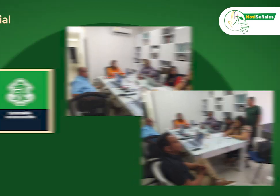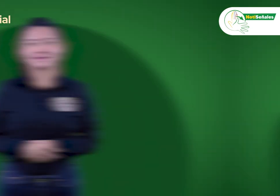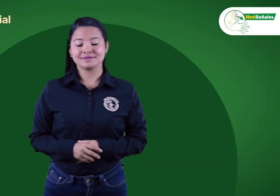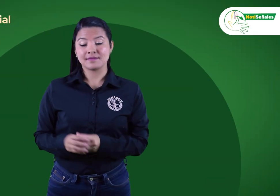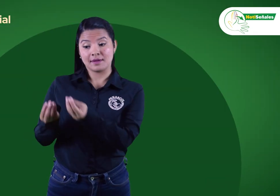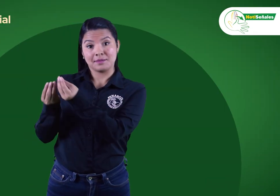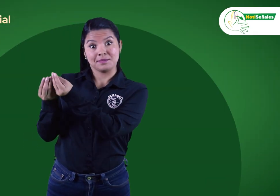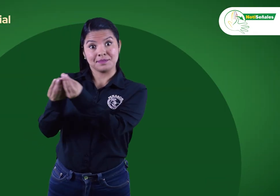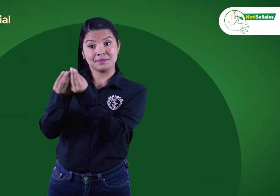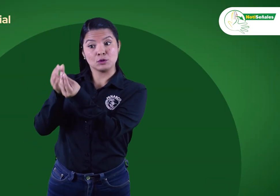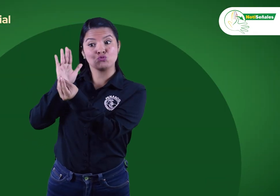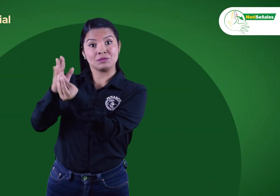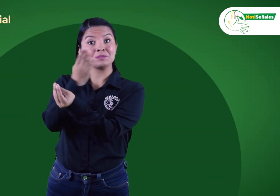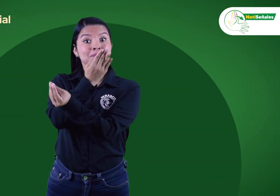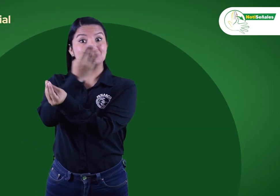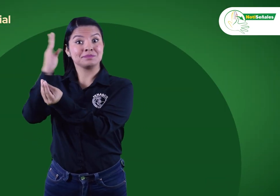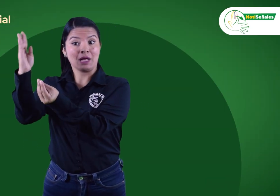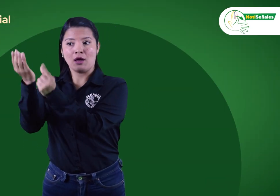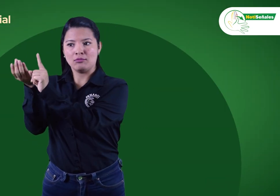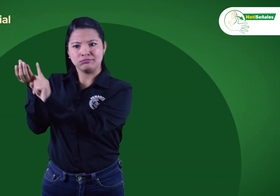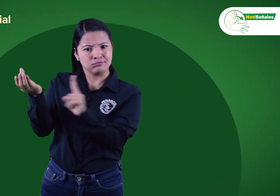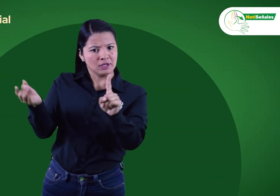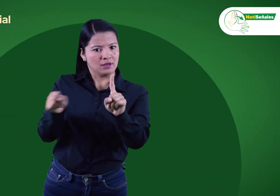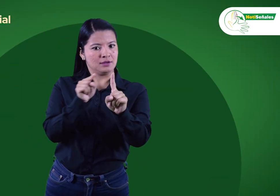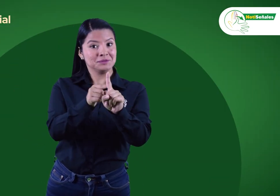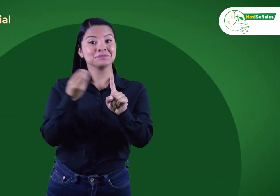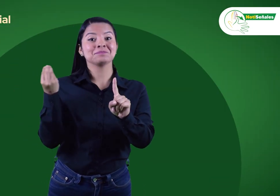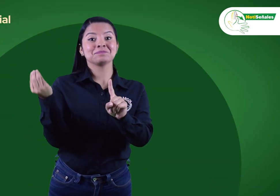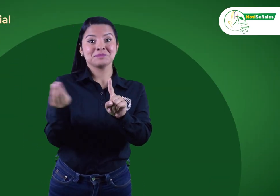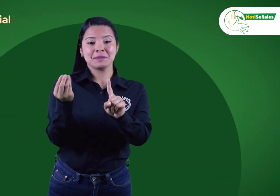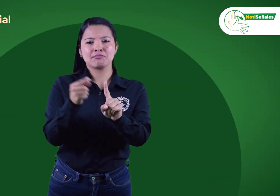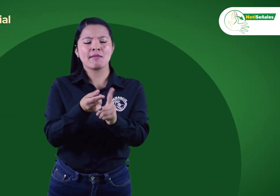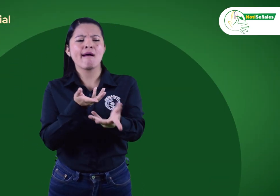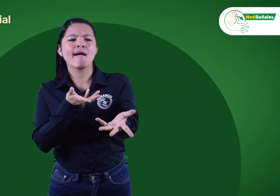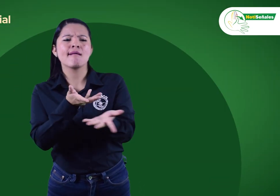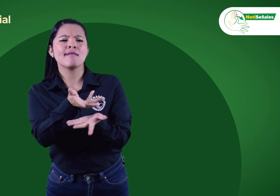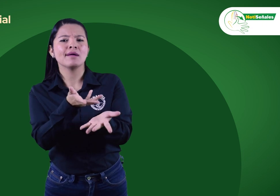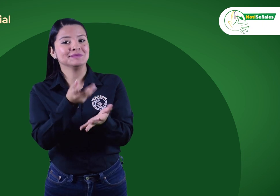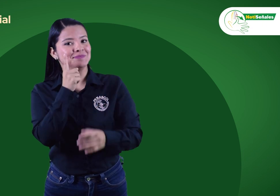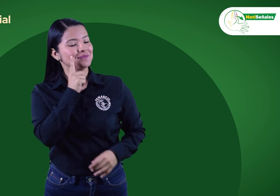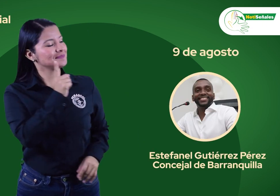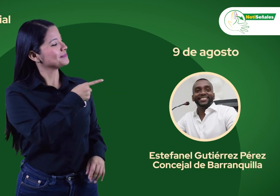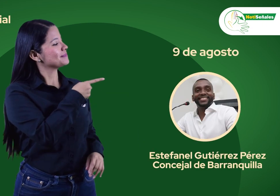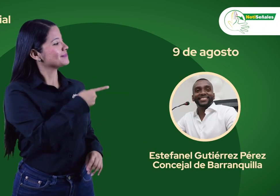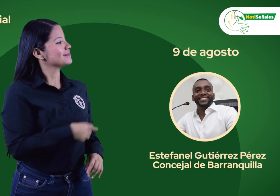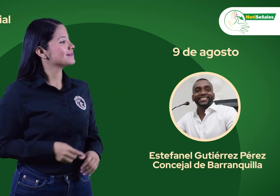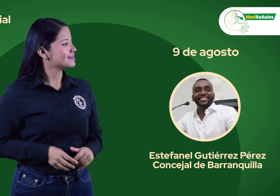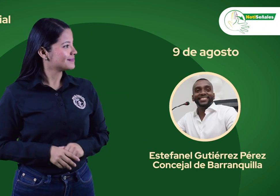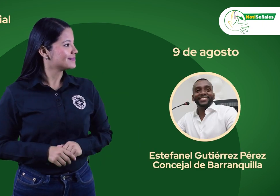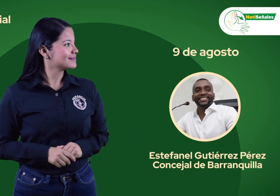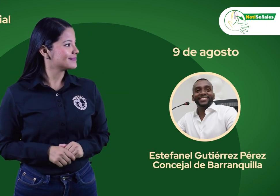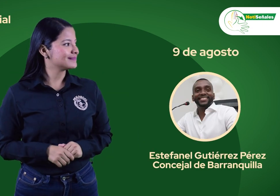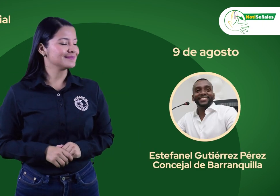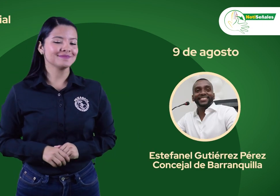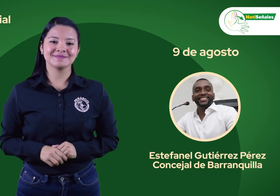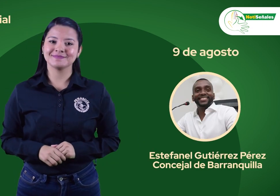Y el 9 de agosto, nos reunimos con el concejal de Barranquilla, Estefanel Gutiérrez Pérez.